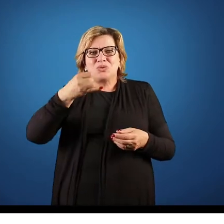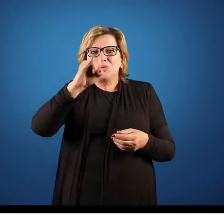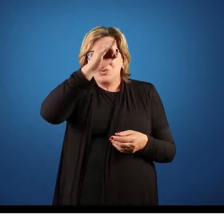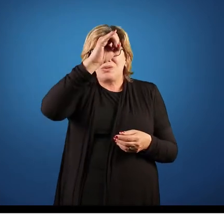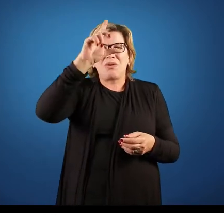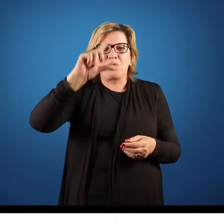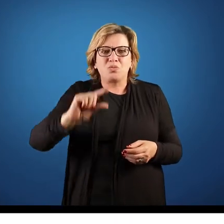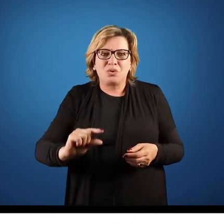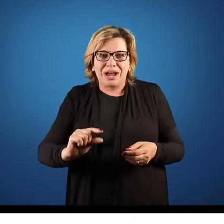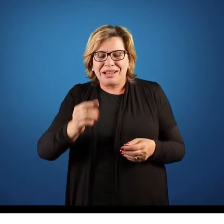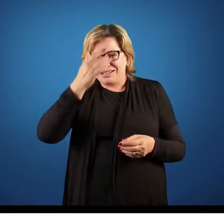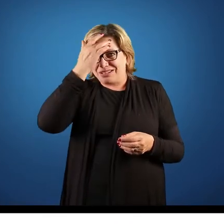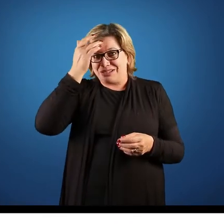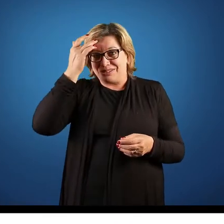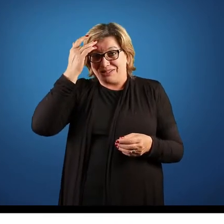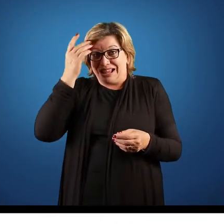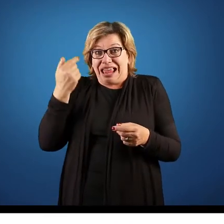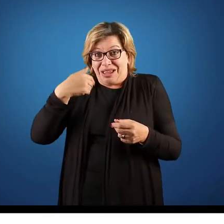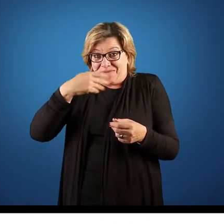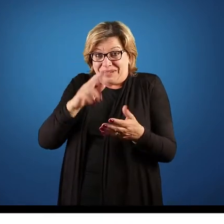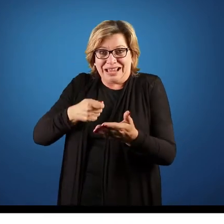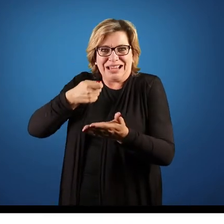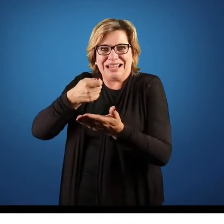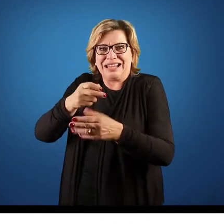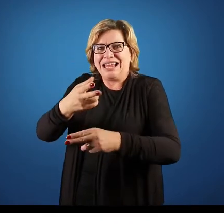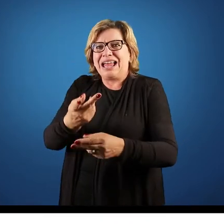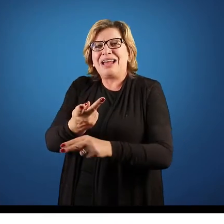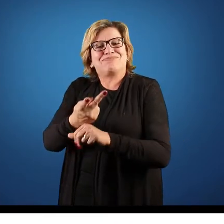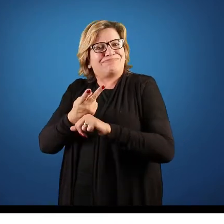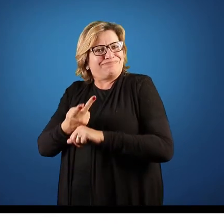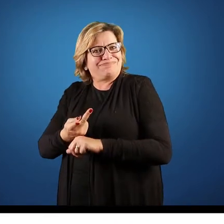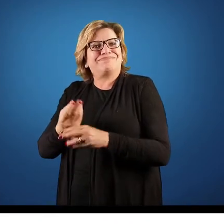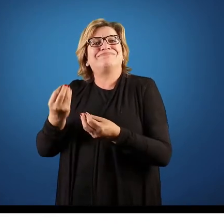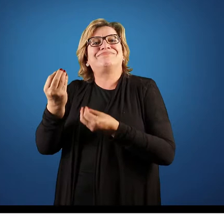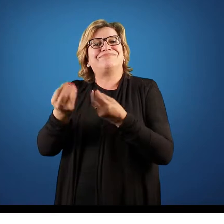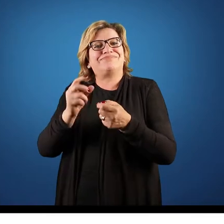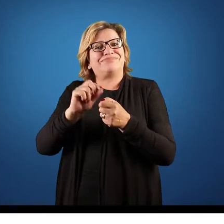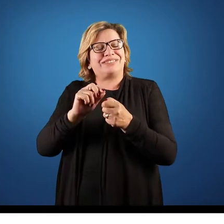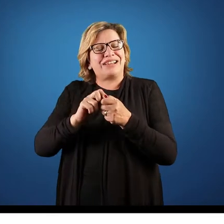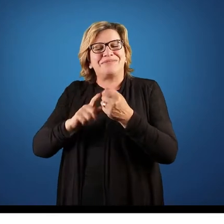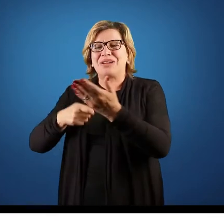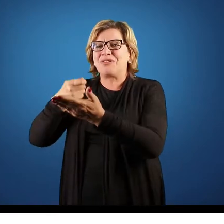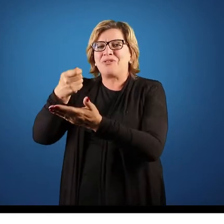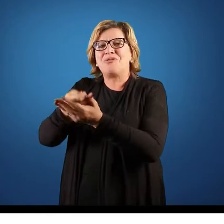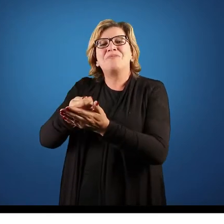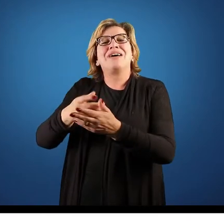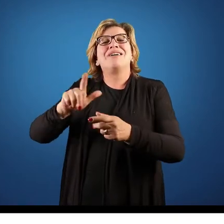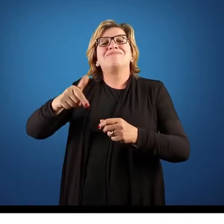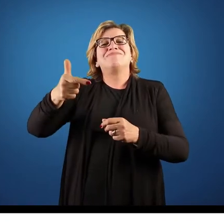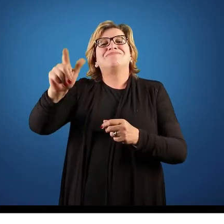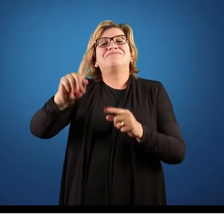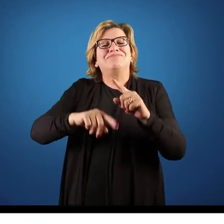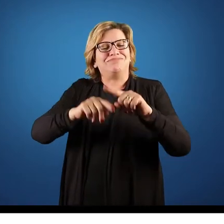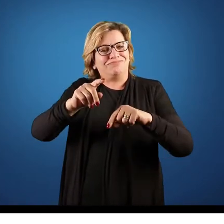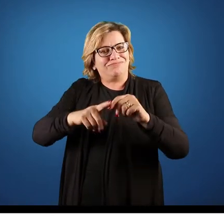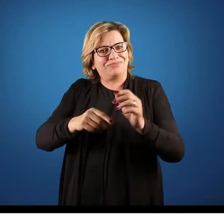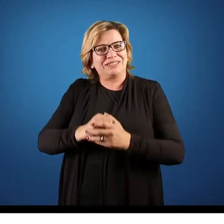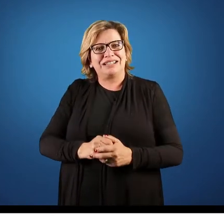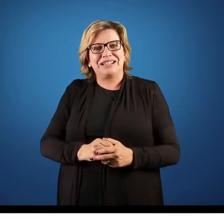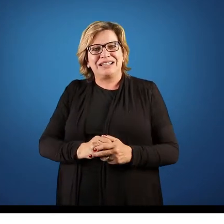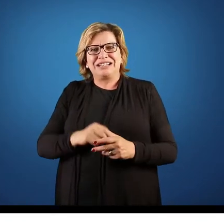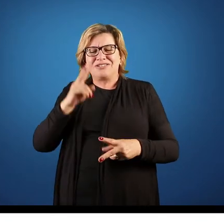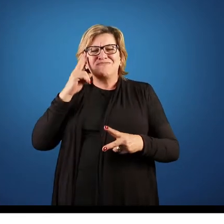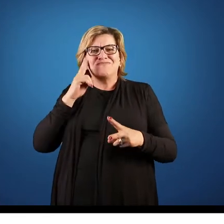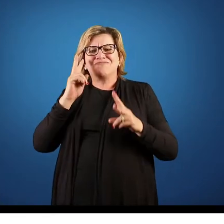menores, então as pessoas provavelmente vão estar fazendo mais empréstimos, né? Para adquirir bens e produtos. Então, isso também faz com que eu visualize, né?